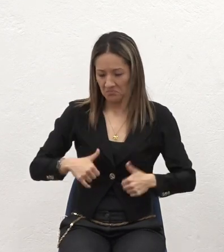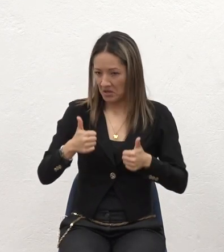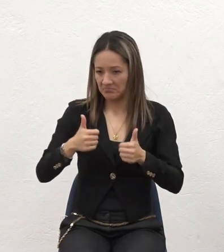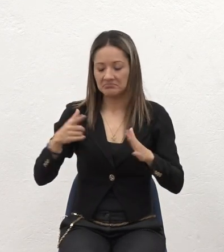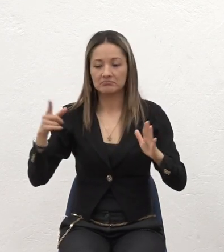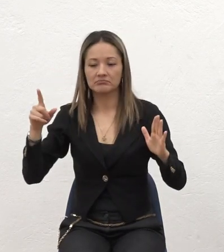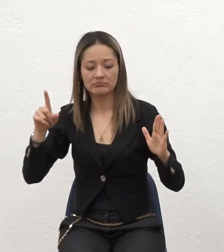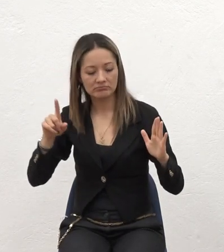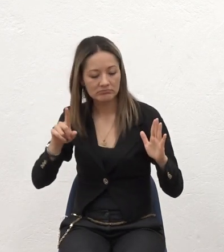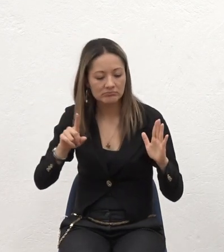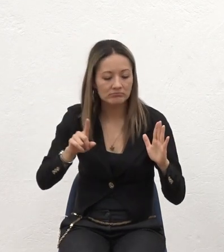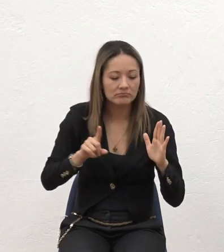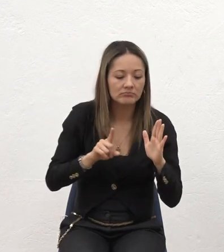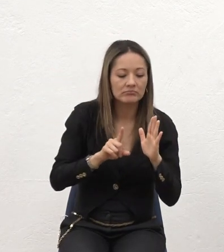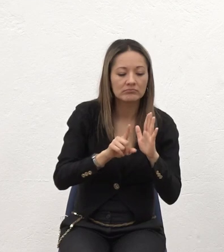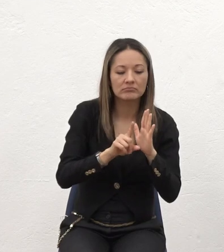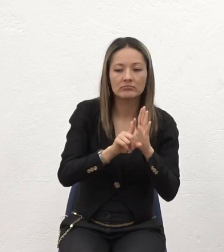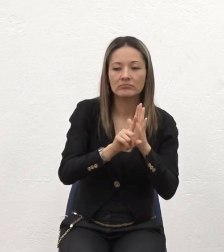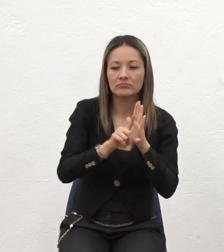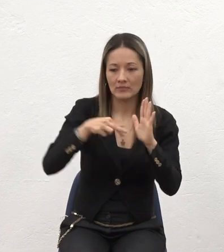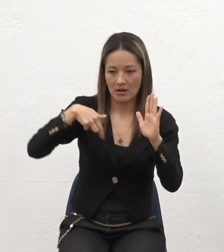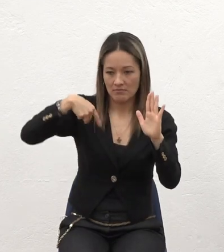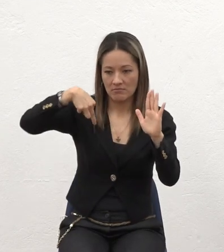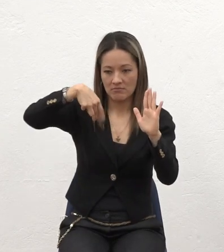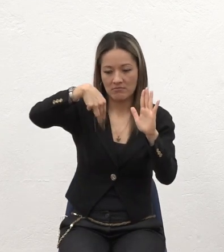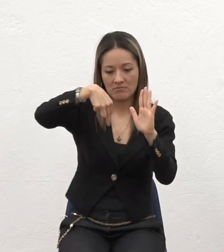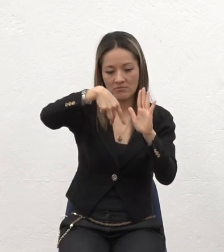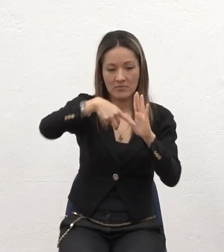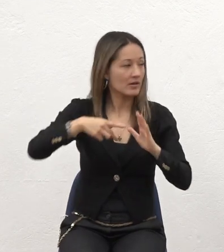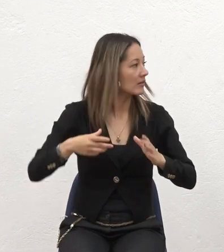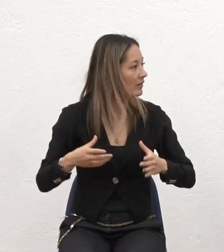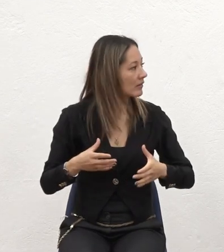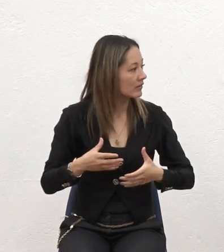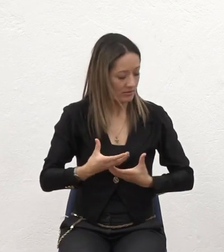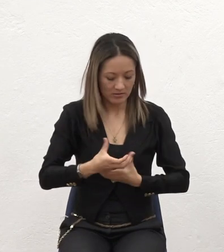Cuando yo crucé Yo iba caminando Con el lente Rompí el vidrio